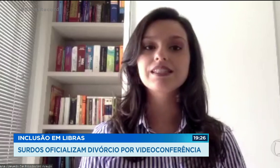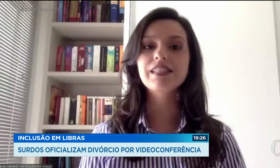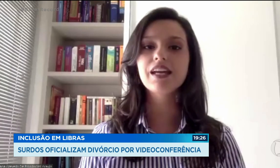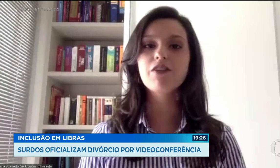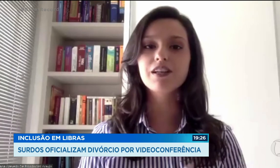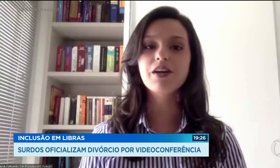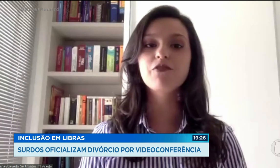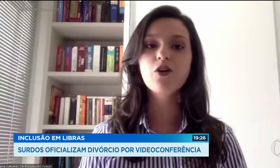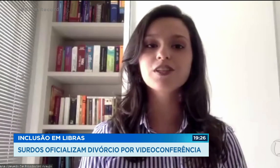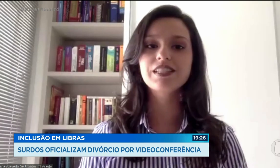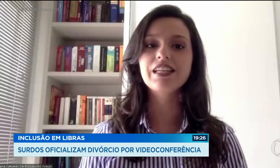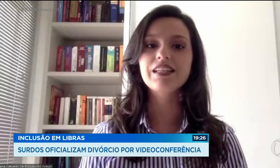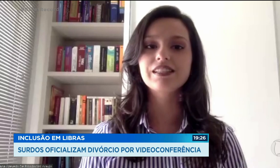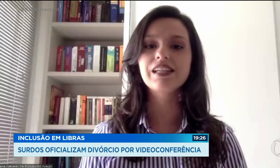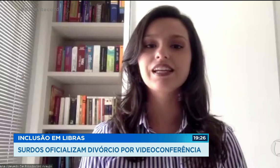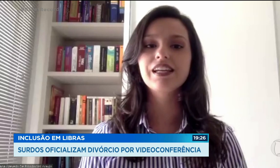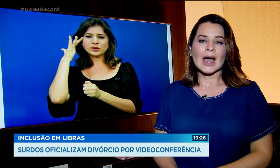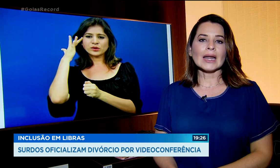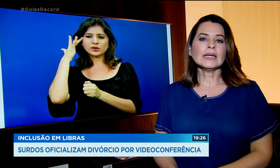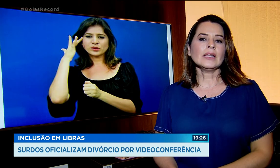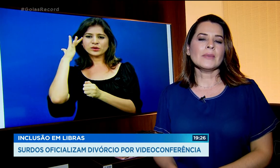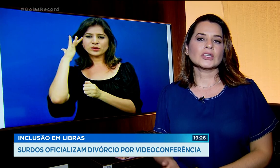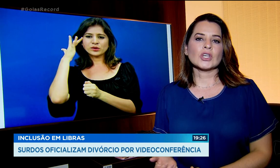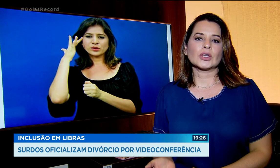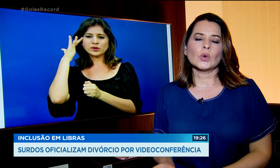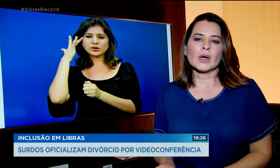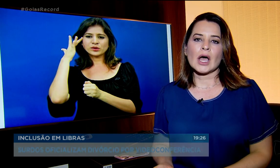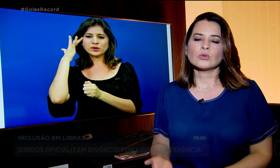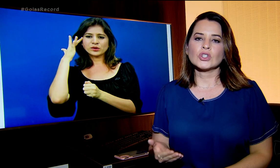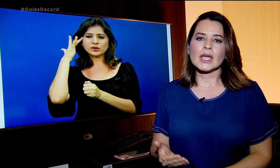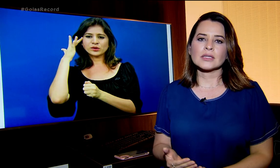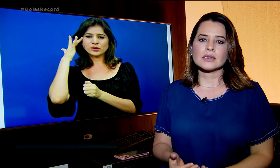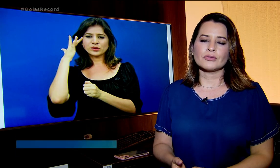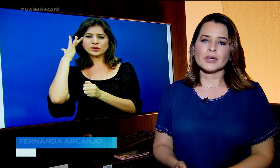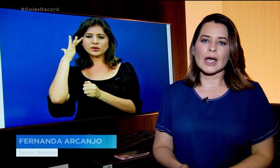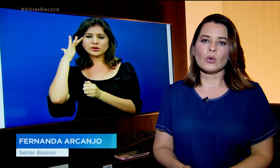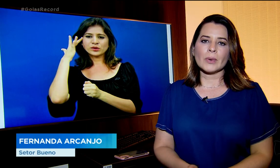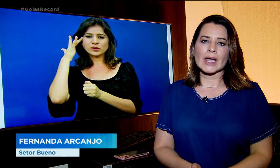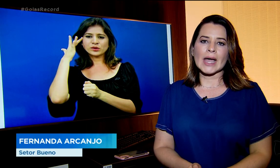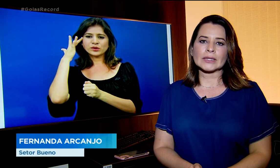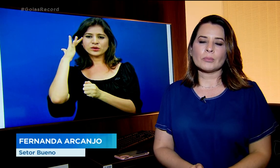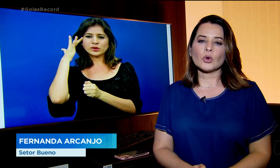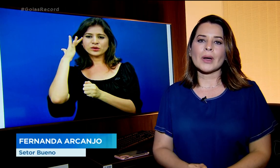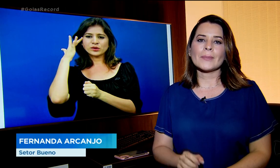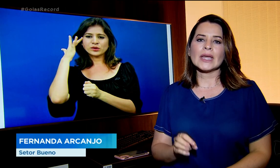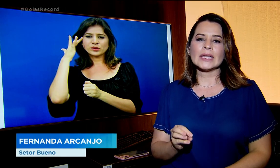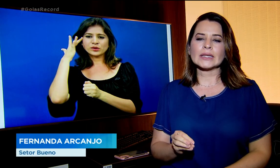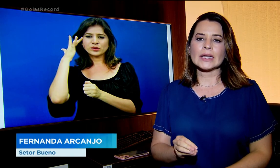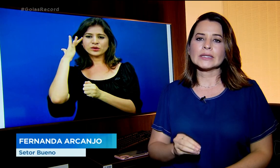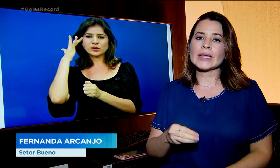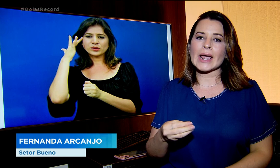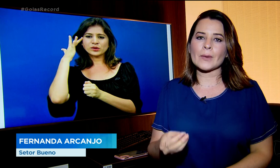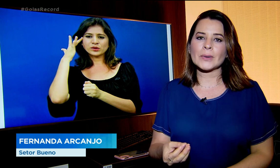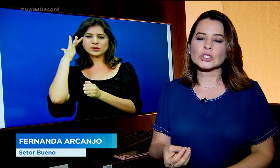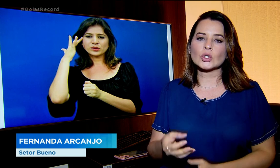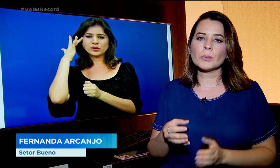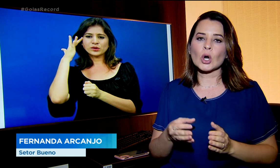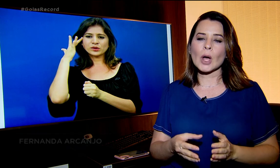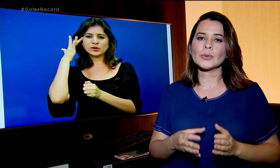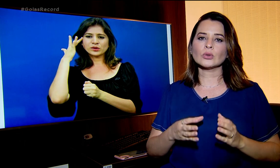têm a voz deles, né? Além da mediadora, a audiência foi acompanhada por uma perita intérprete do próprio